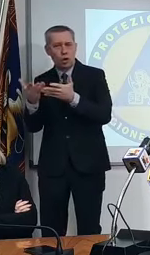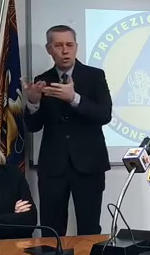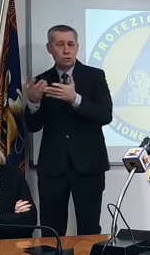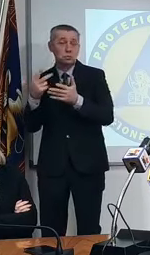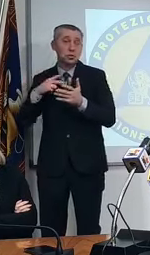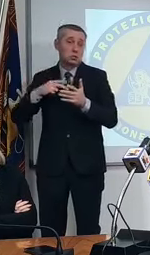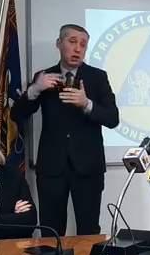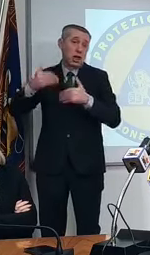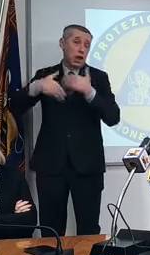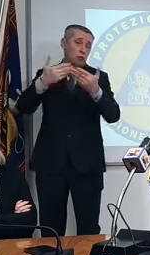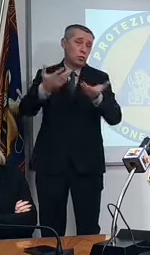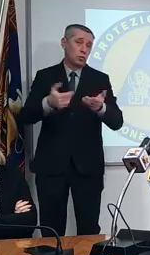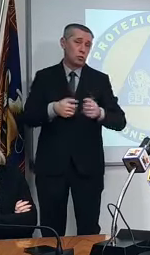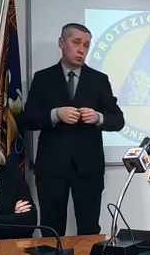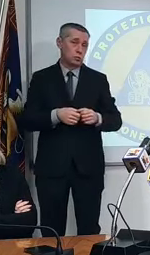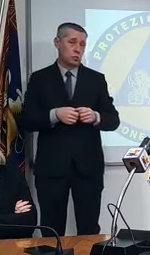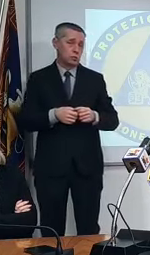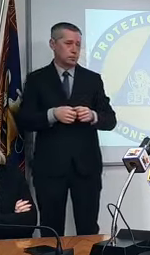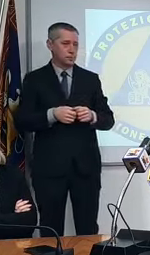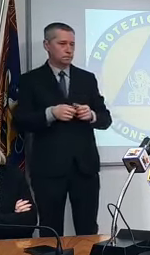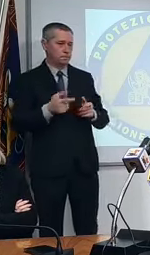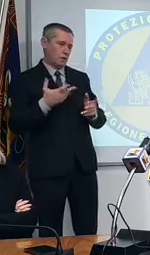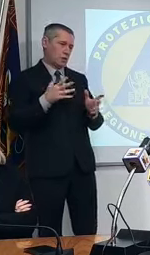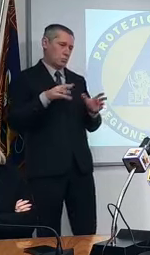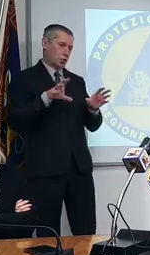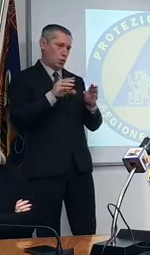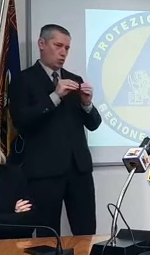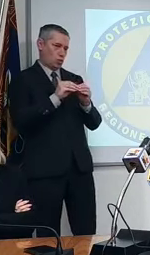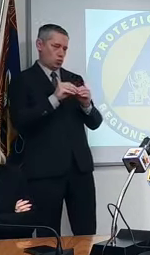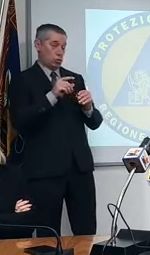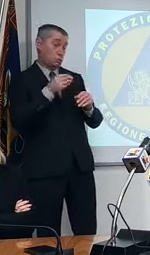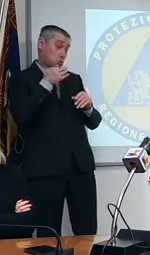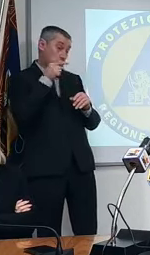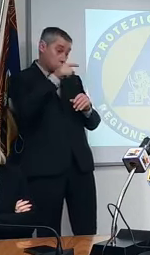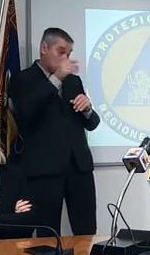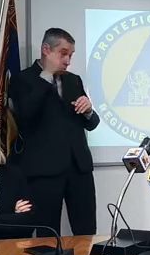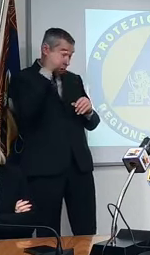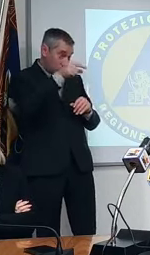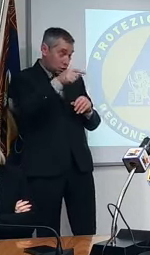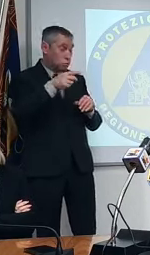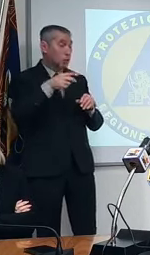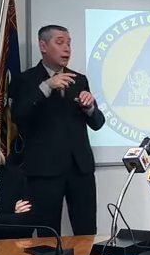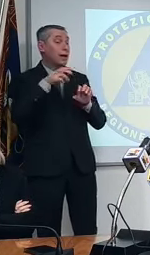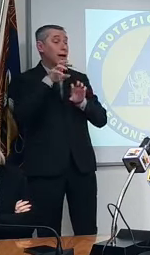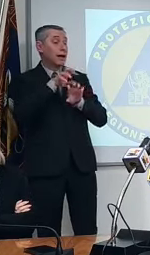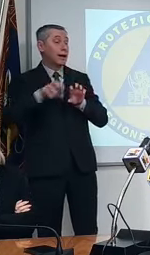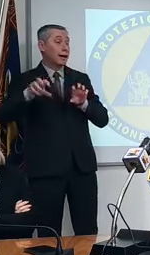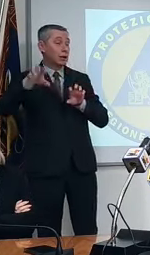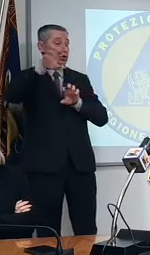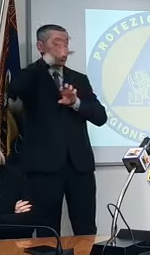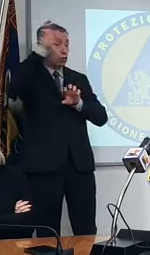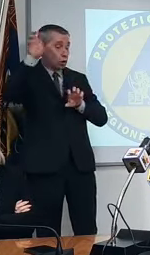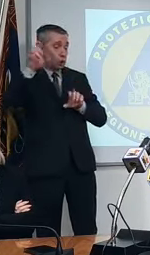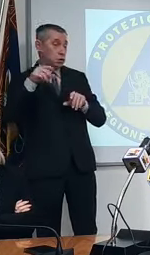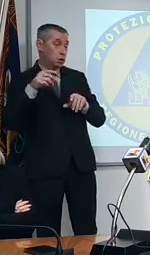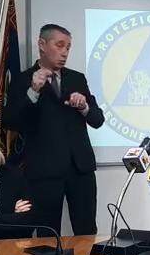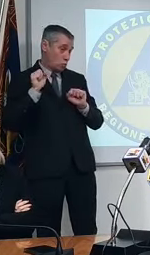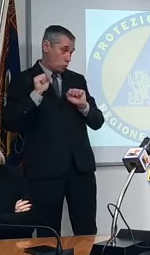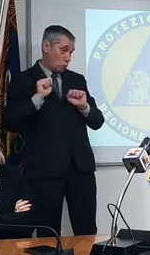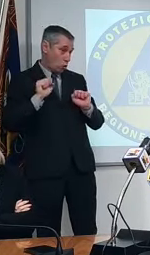concludo concludo lei pensa che le regioni avranno avranno